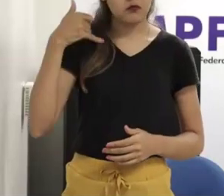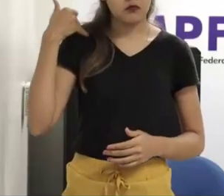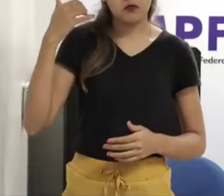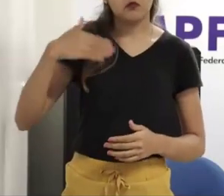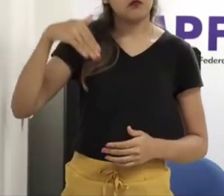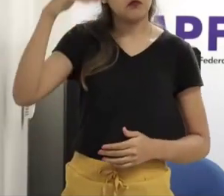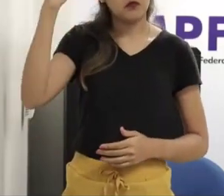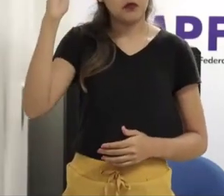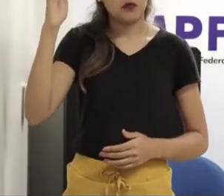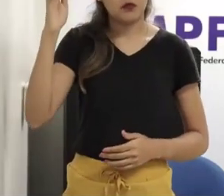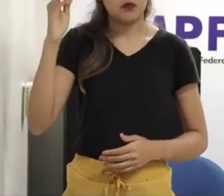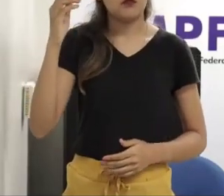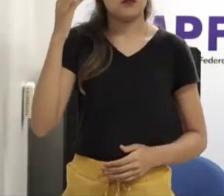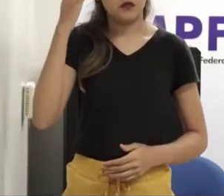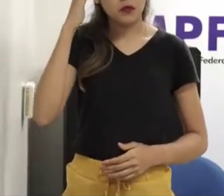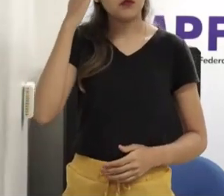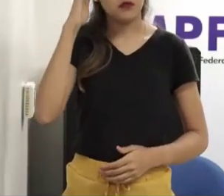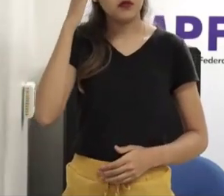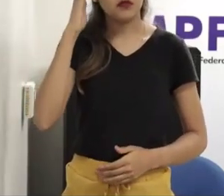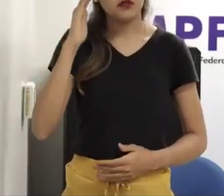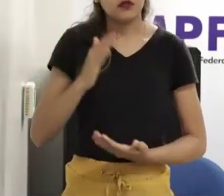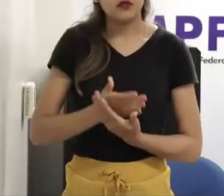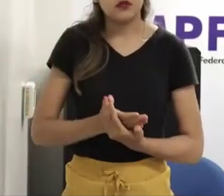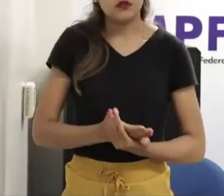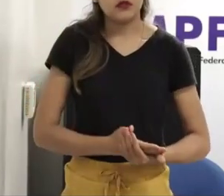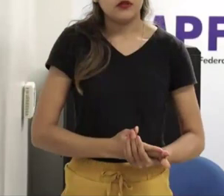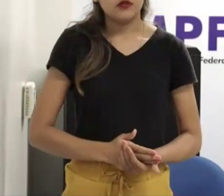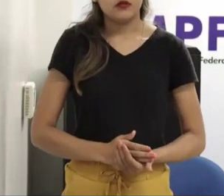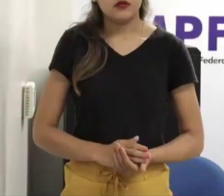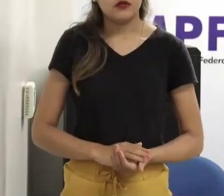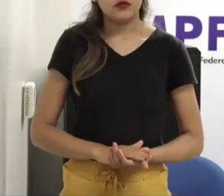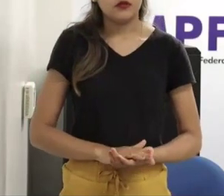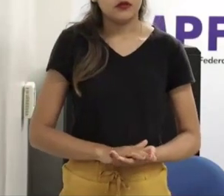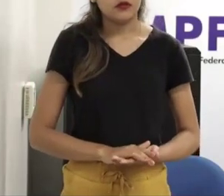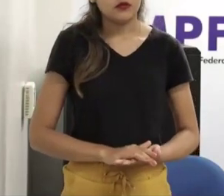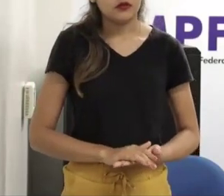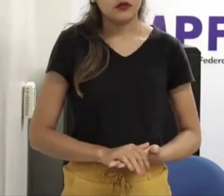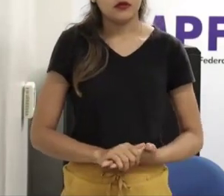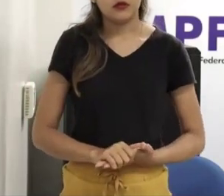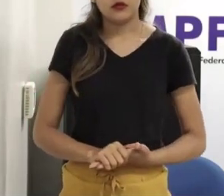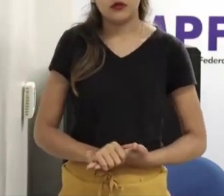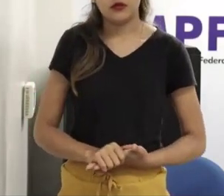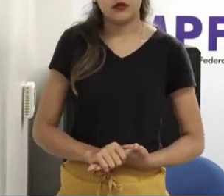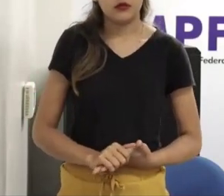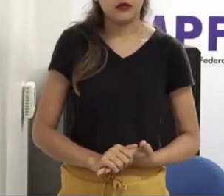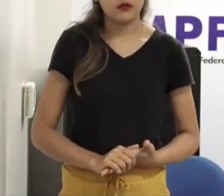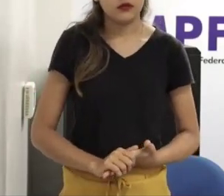imaginário, é antes isso, só que quando vai fazer um debate real disso, a gente